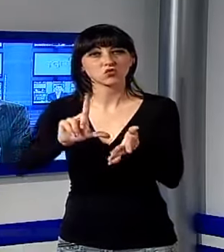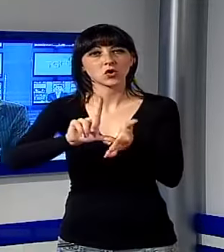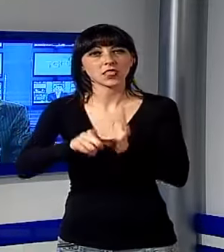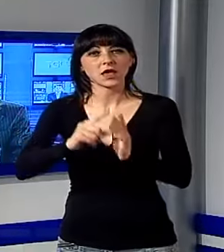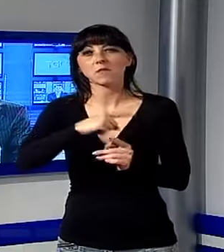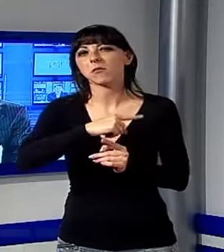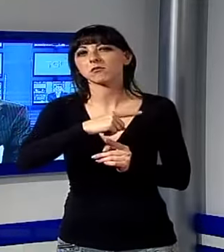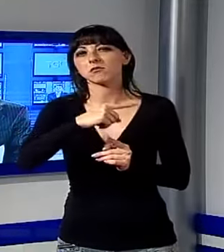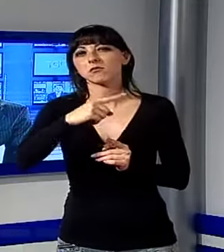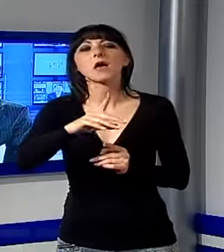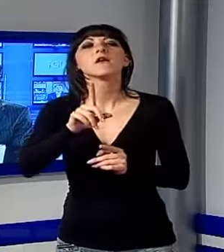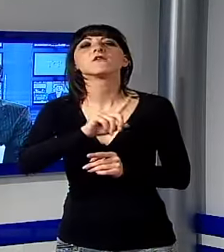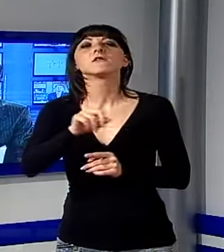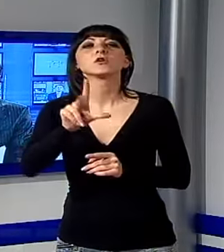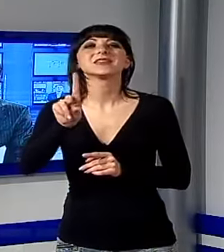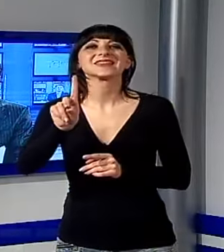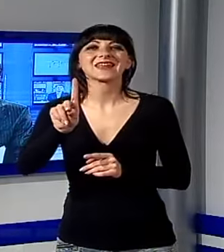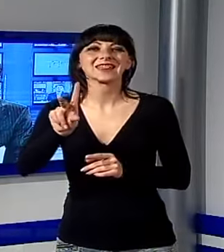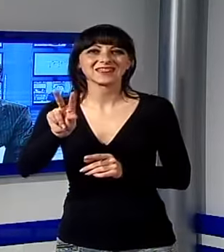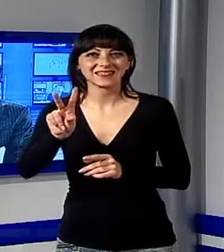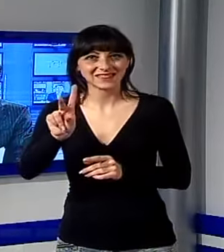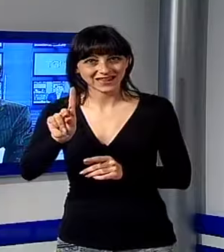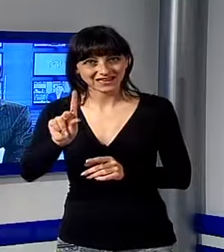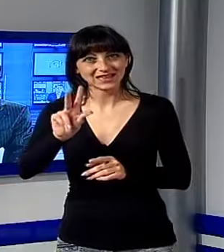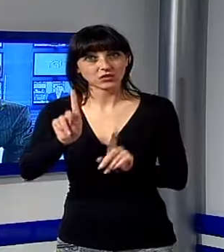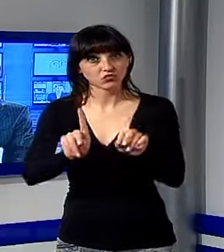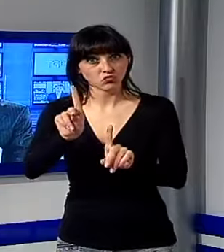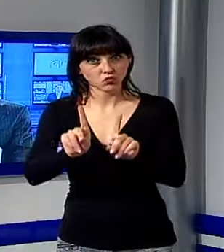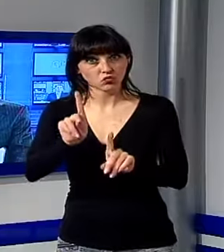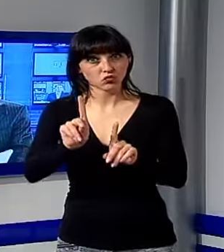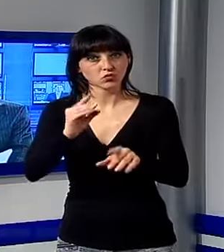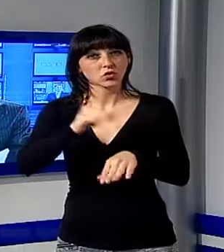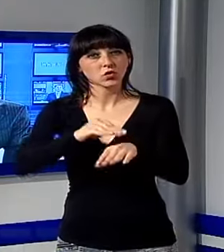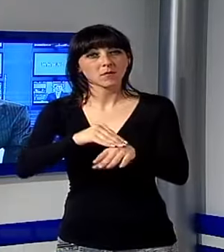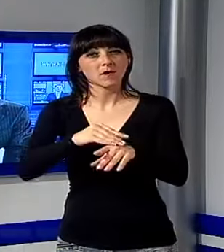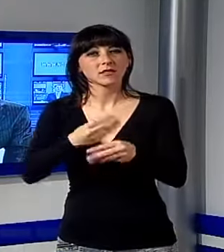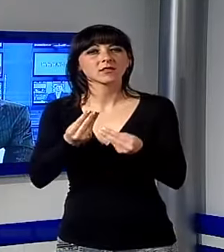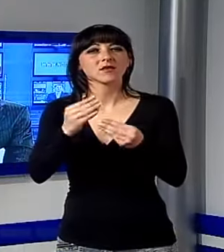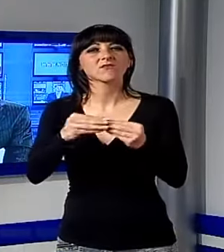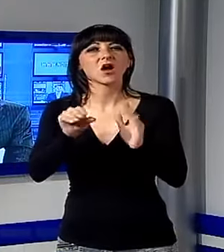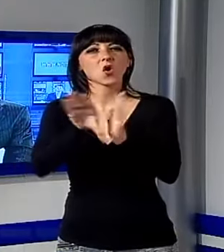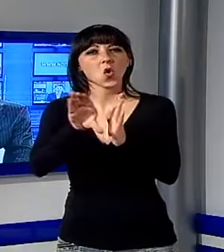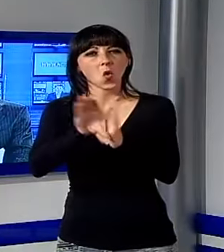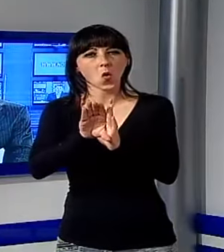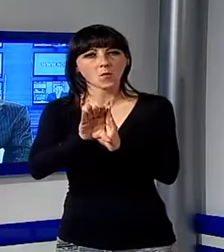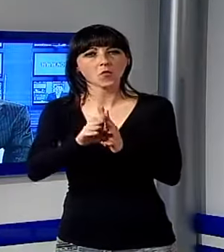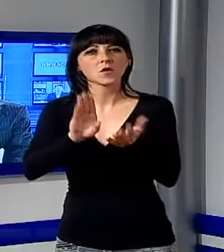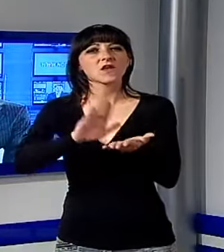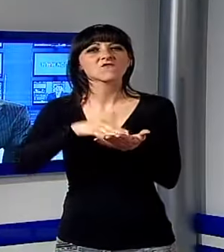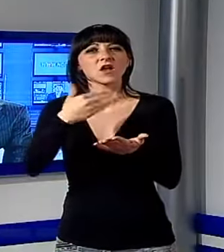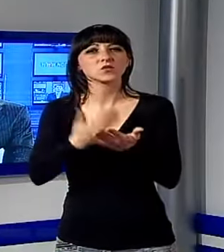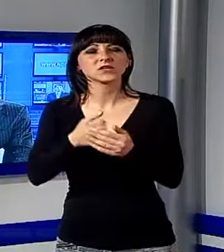presentare le richieste ai rispettivi comuni. La valutazione dei danni è stata stimata in 21 milioni di euro,